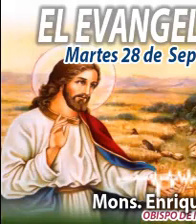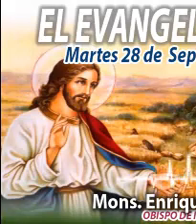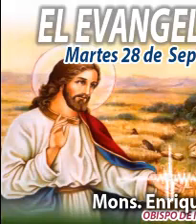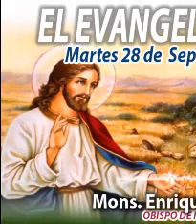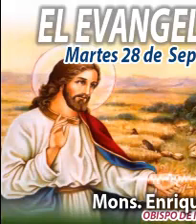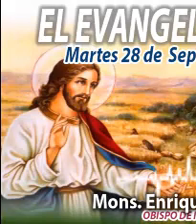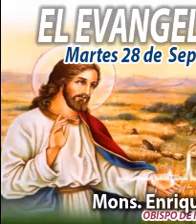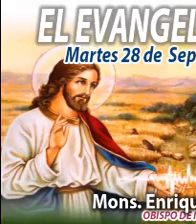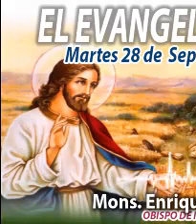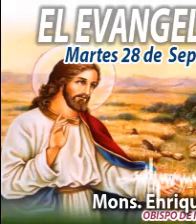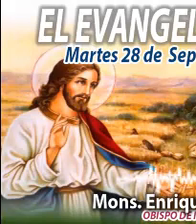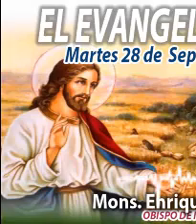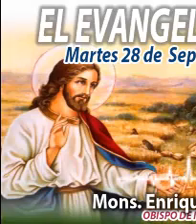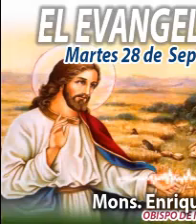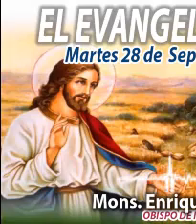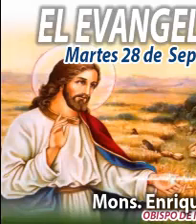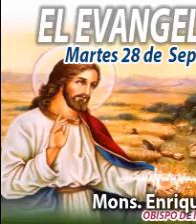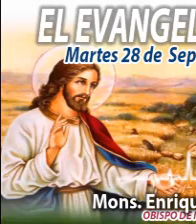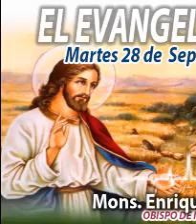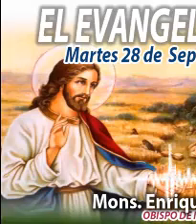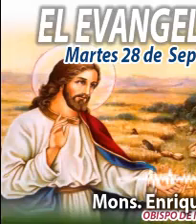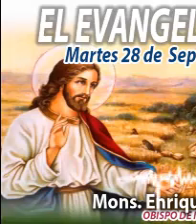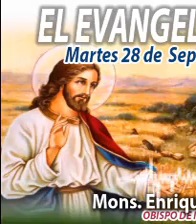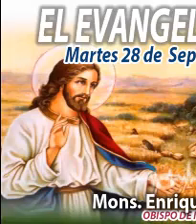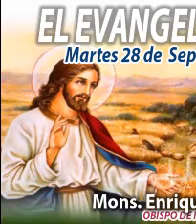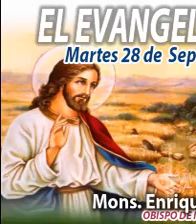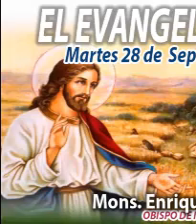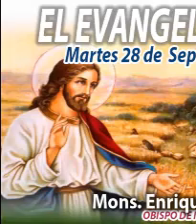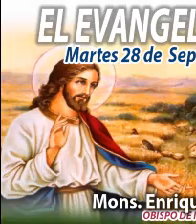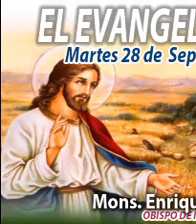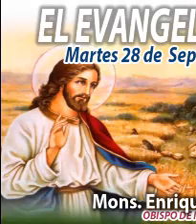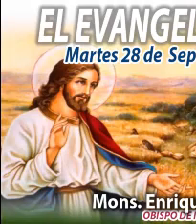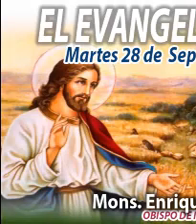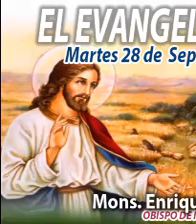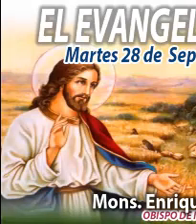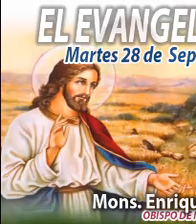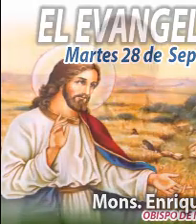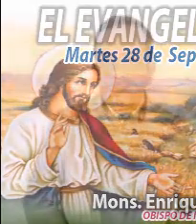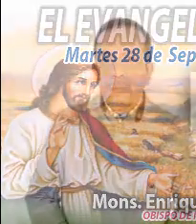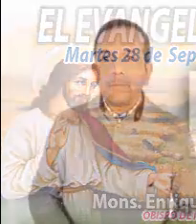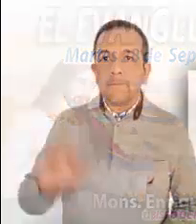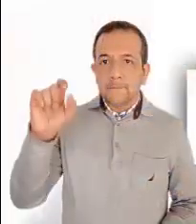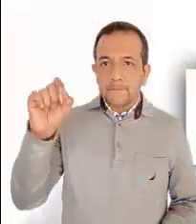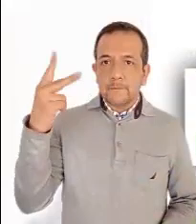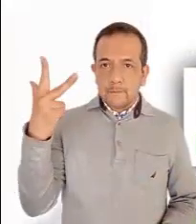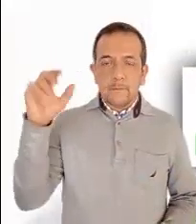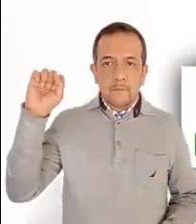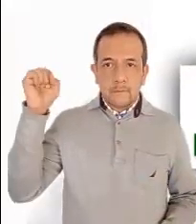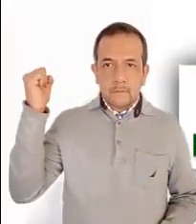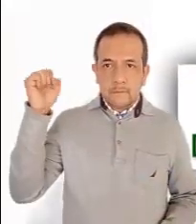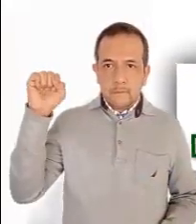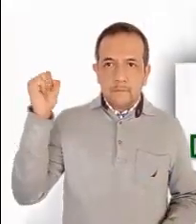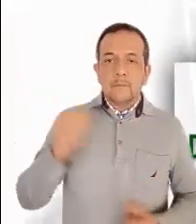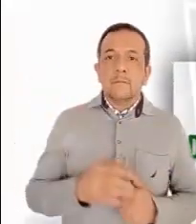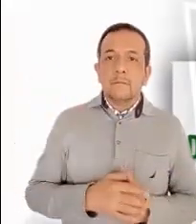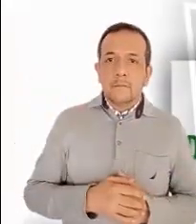Alimentame, sálame, acompáñame. 28 de